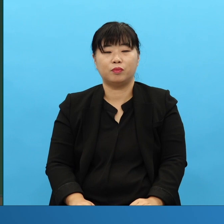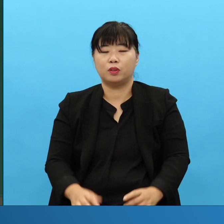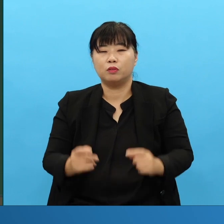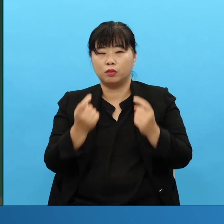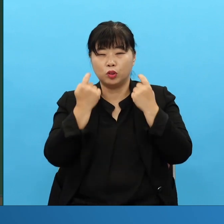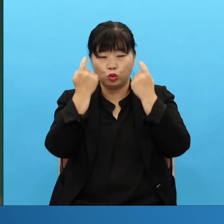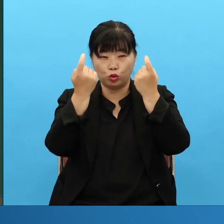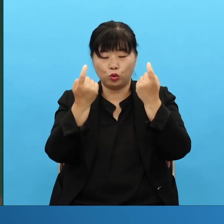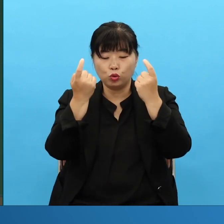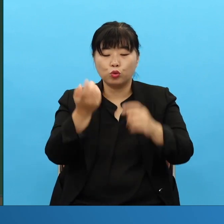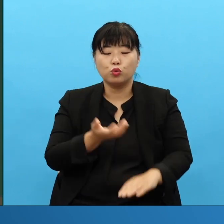순례자입니다